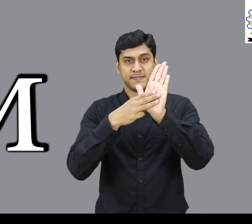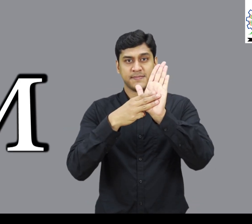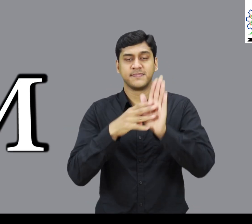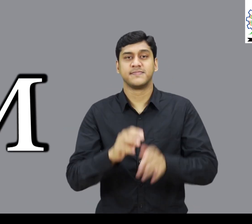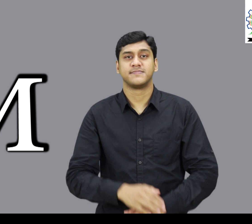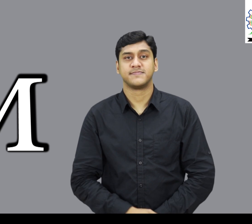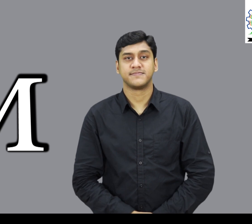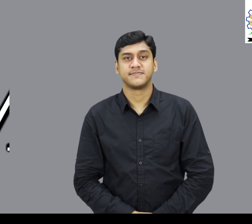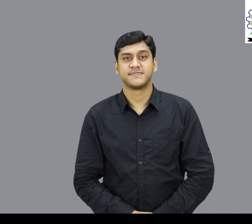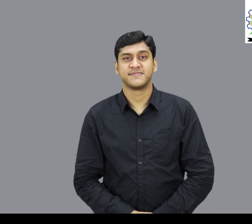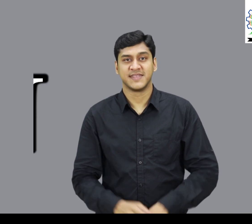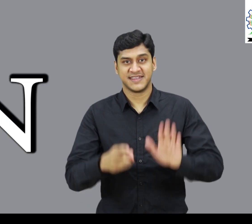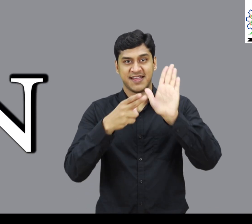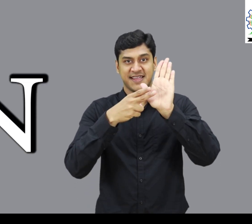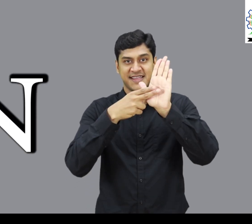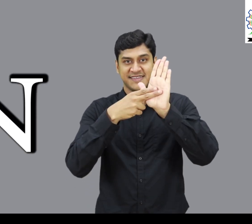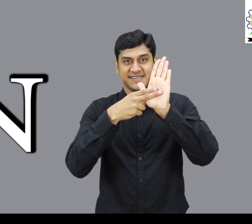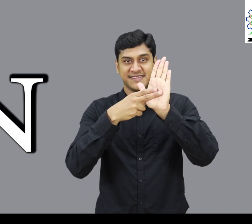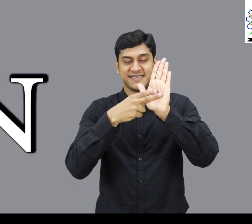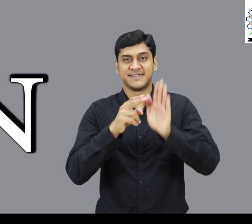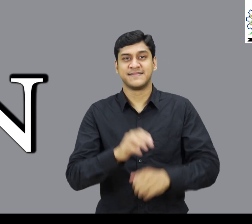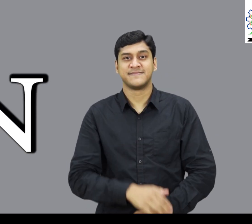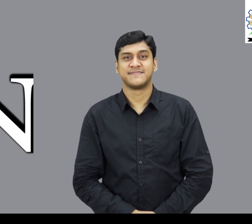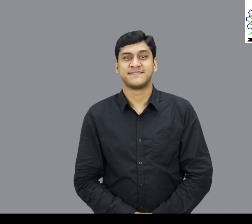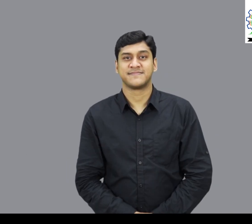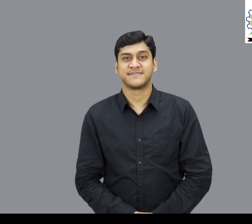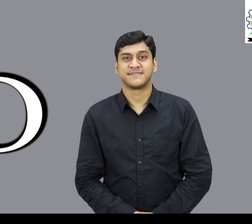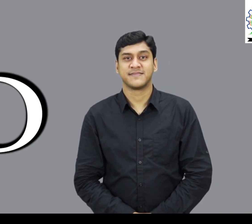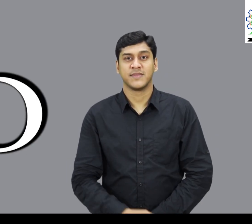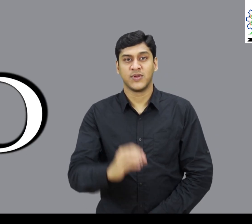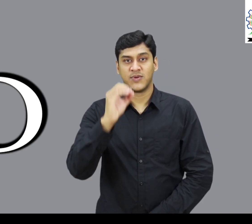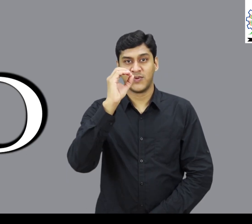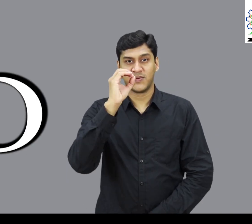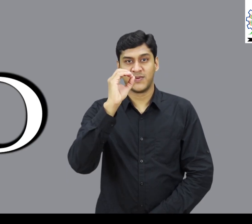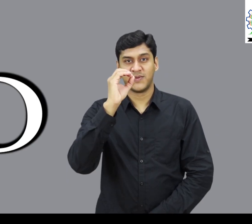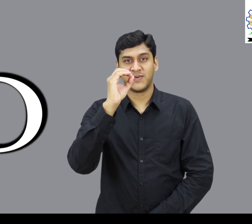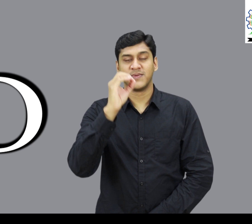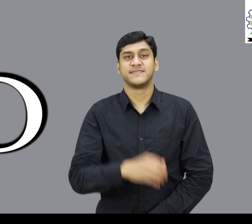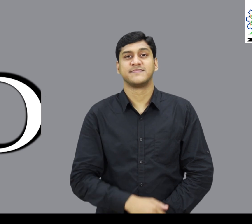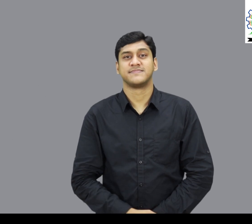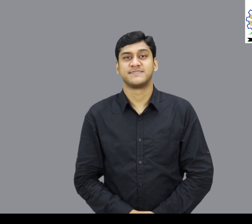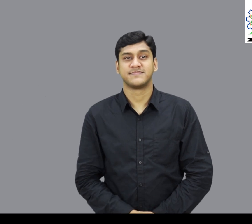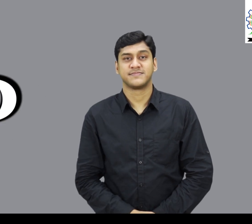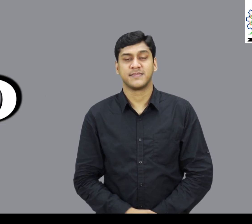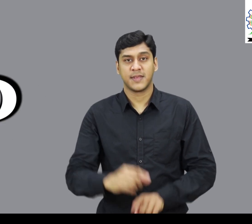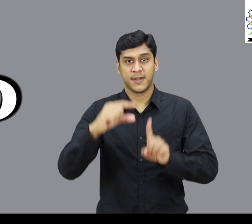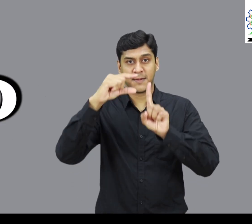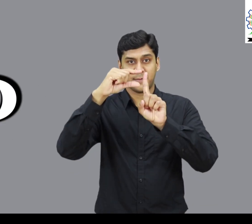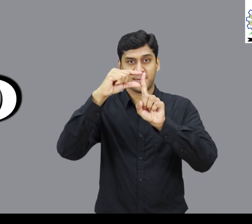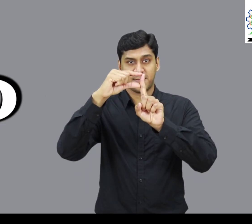N O P